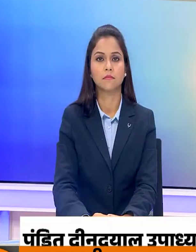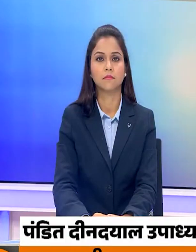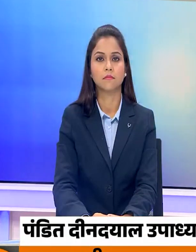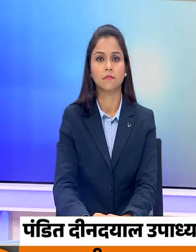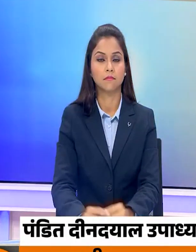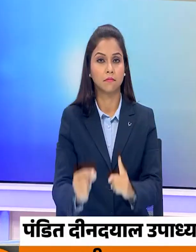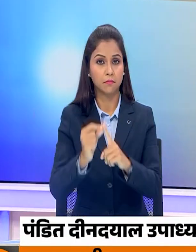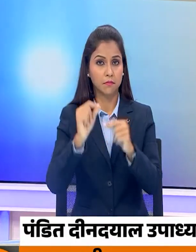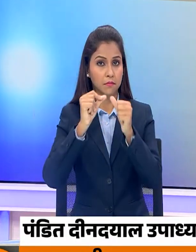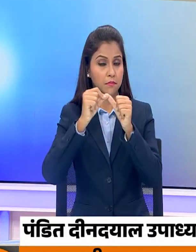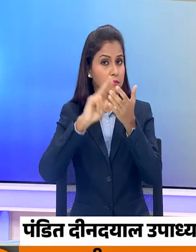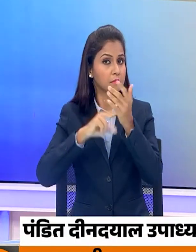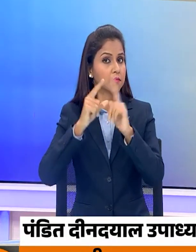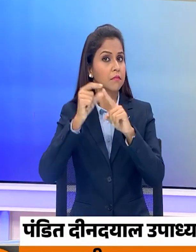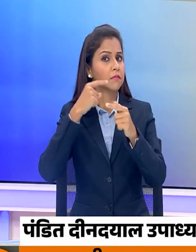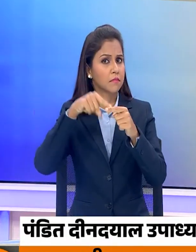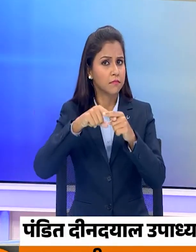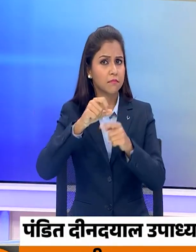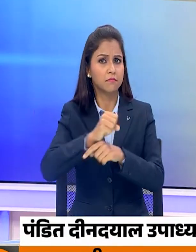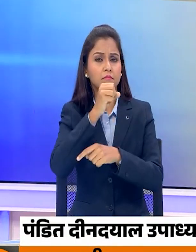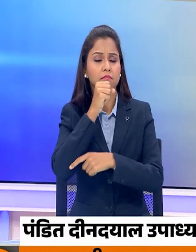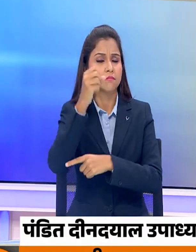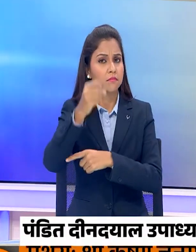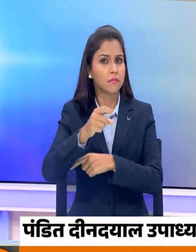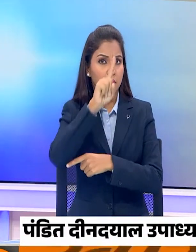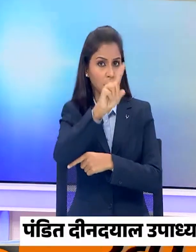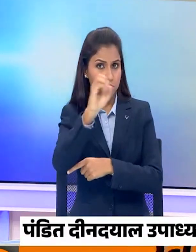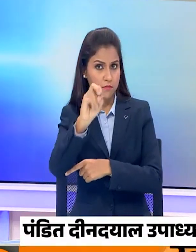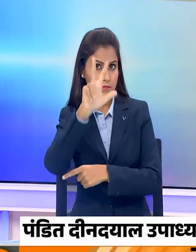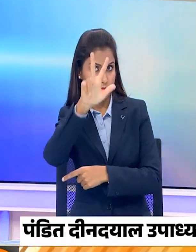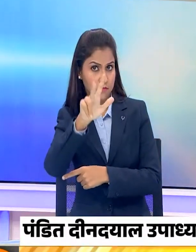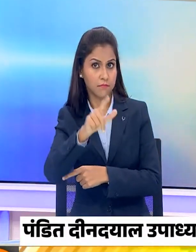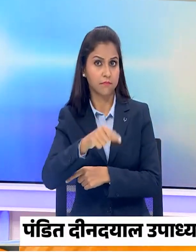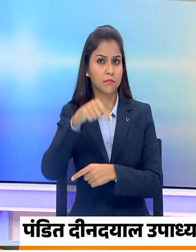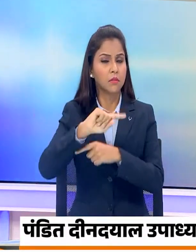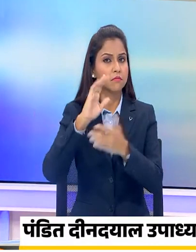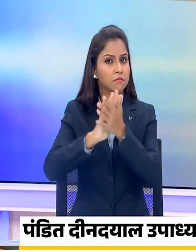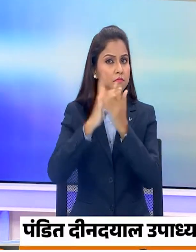पंडित दीन दयाल उपाध्याए की 108 वी जेयंती पर कृतक गेर